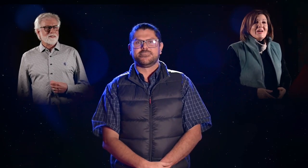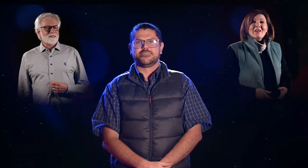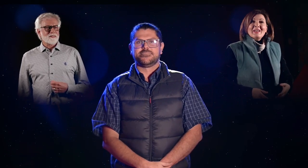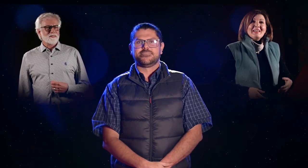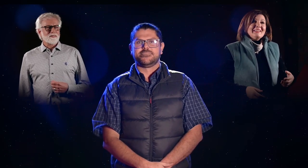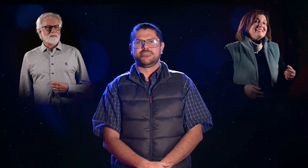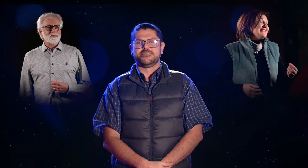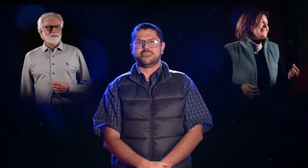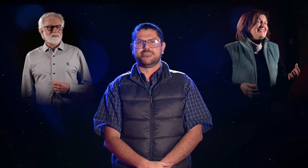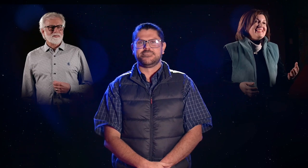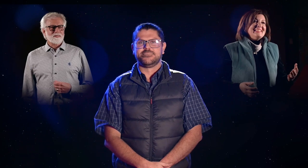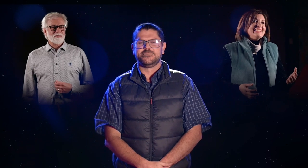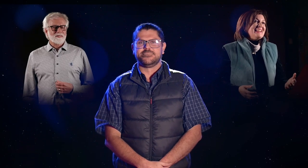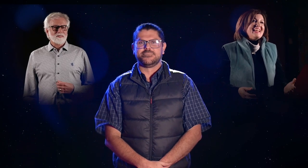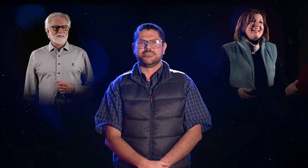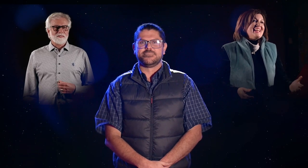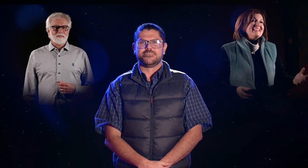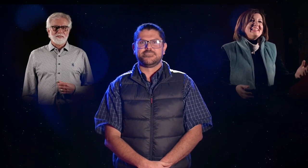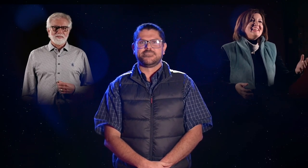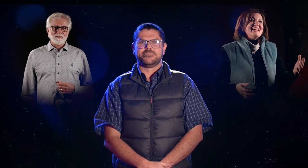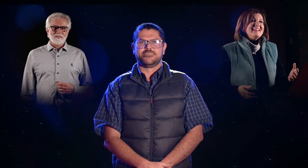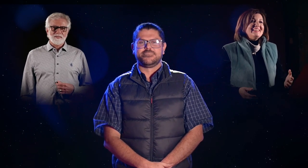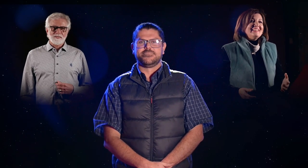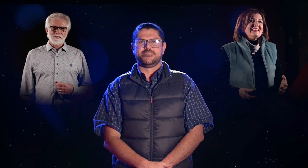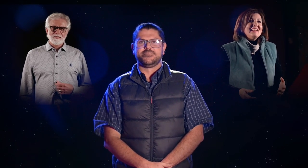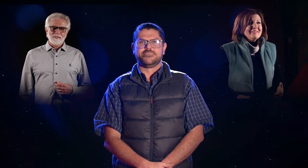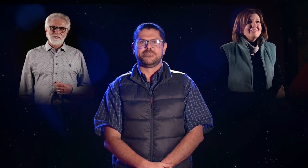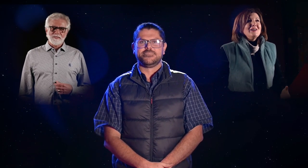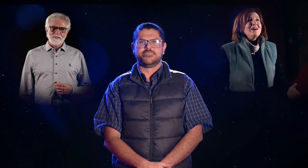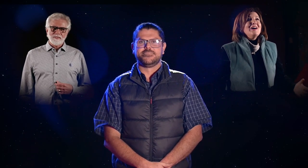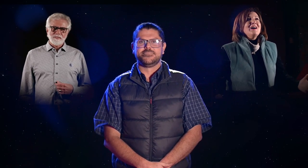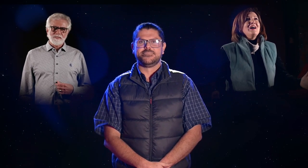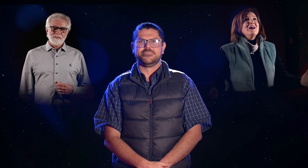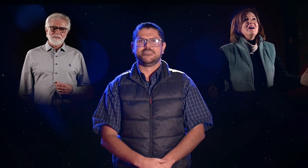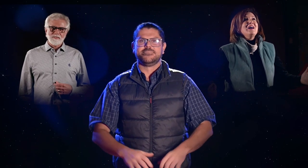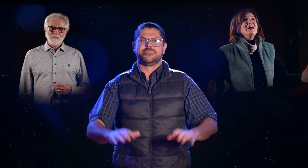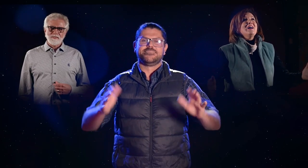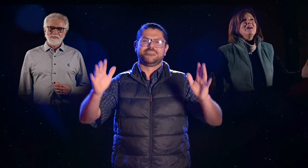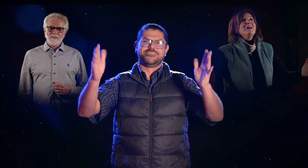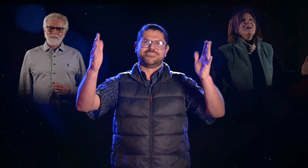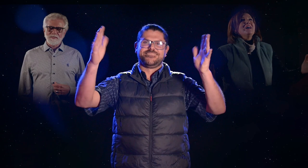Jeug die redder is da,